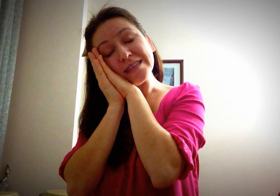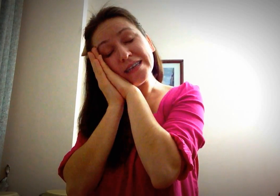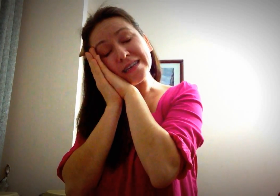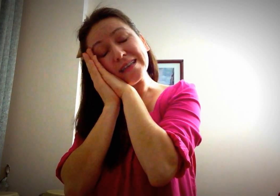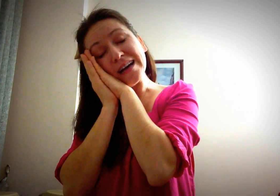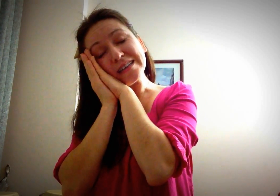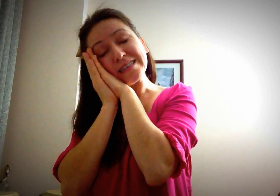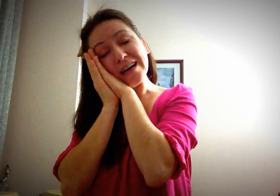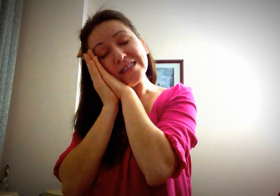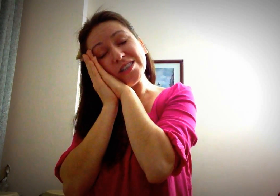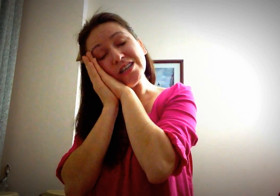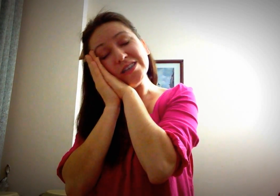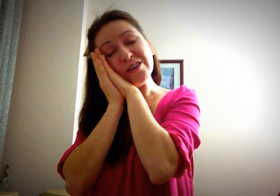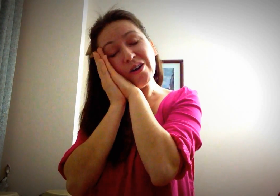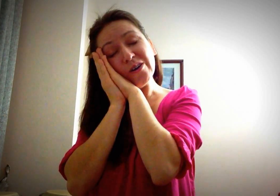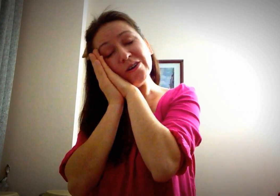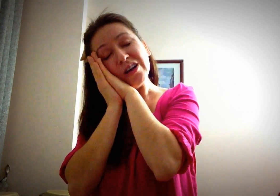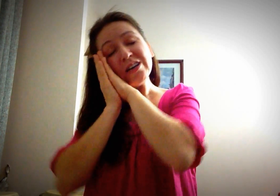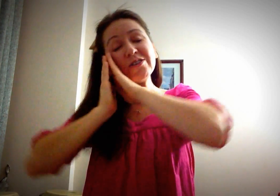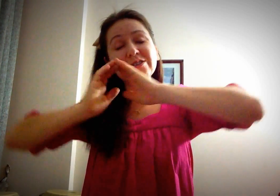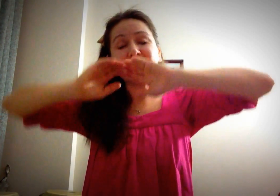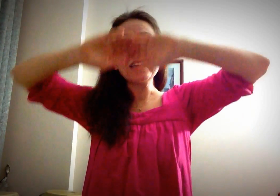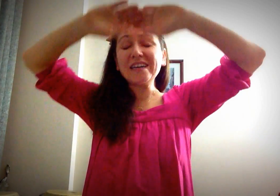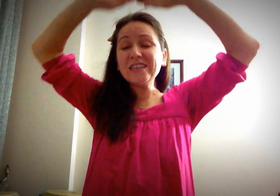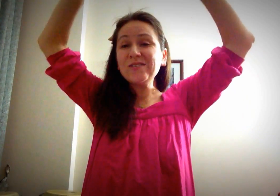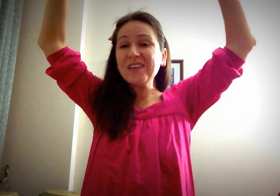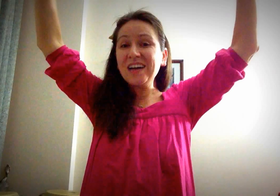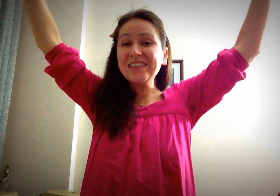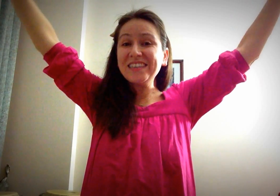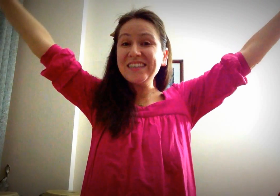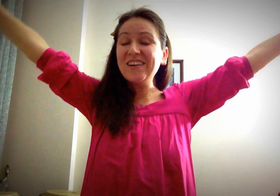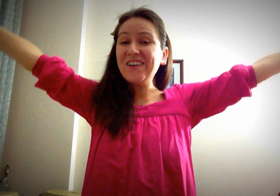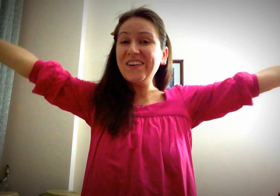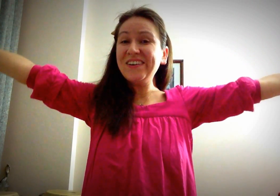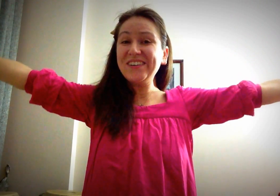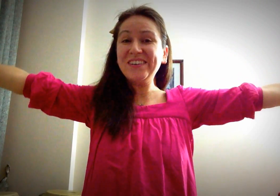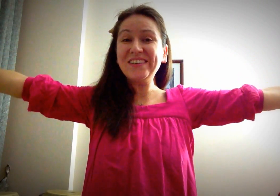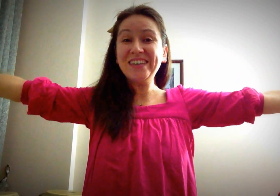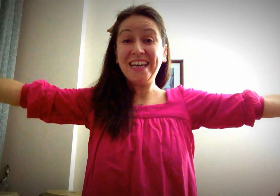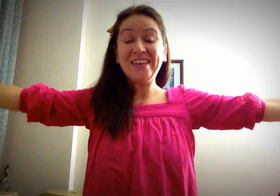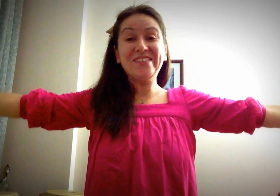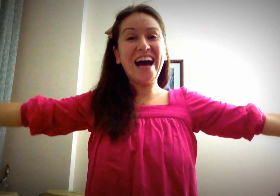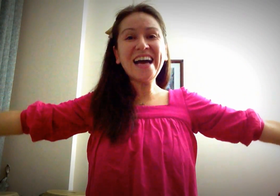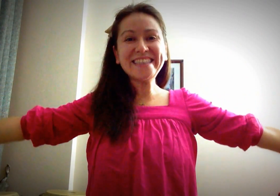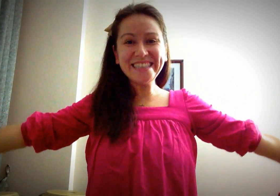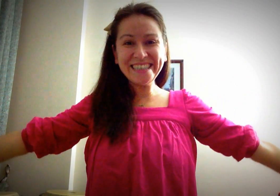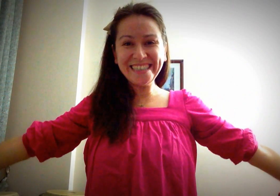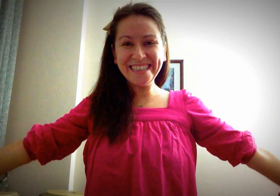tiktak saat çalıyor, Çocukları uyandırıyor. Günaydın! Günaydın!